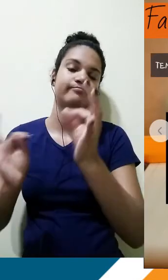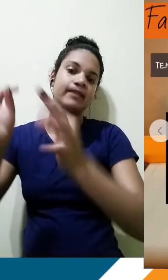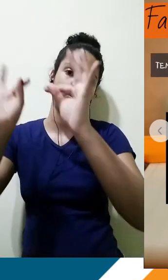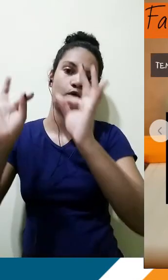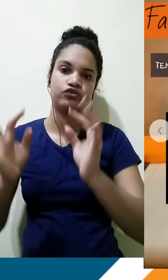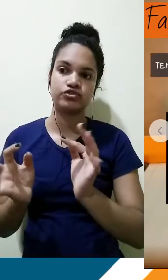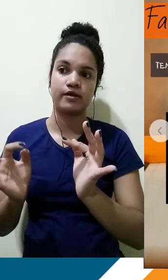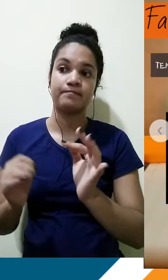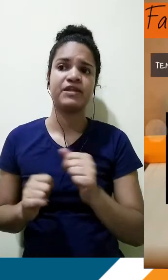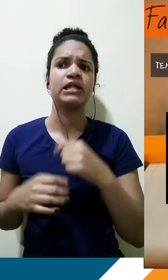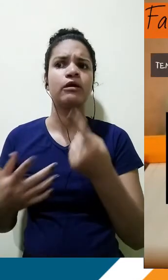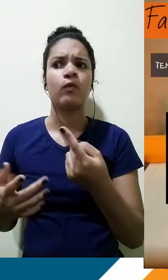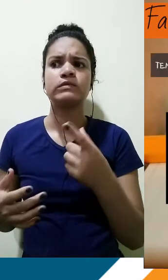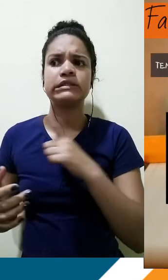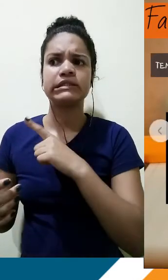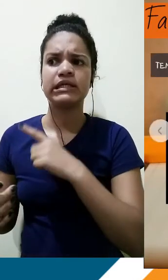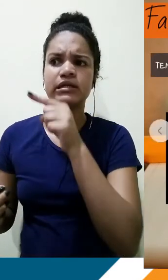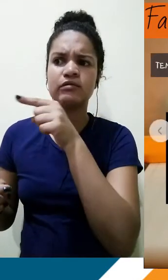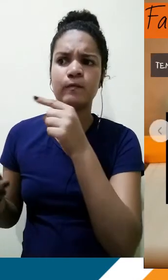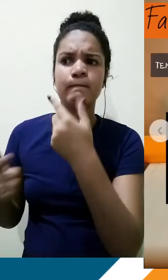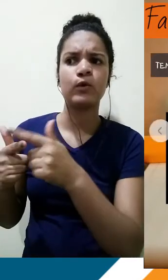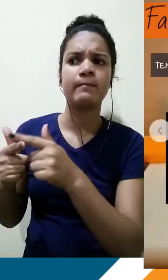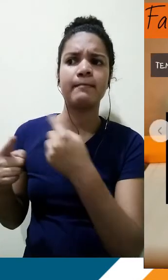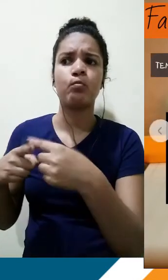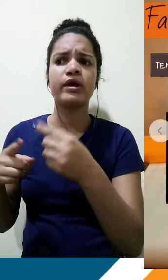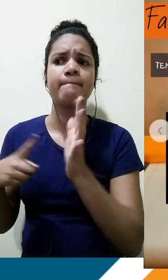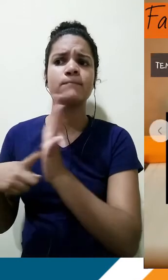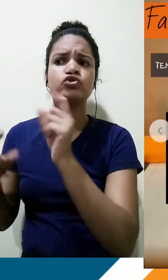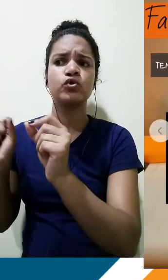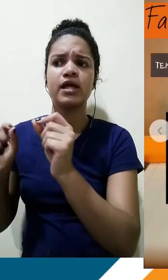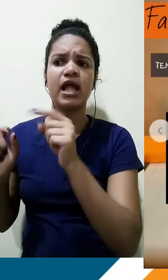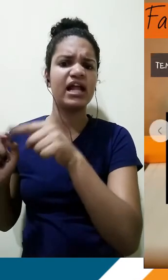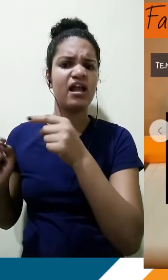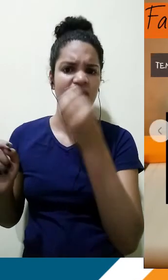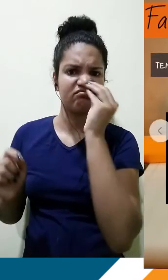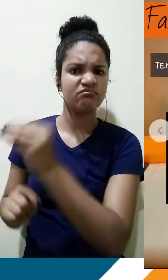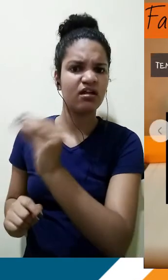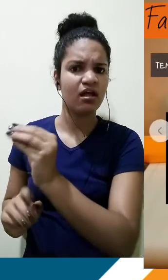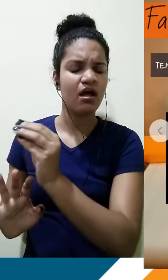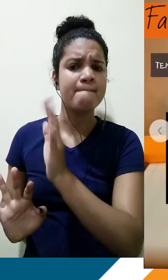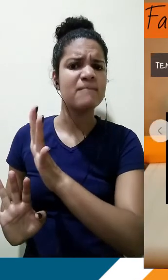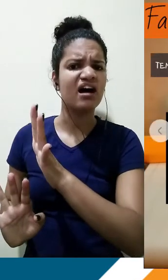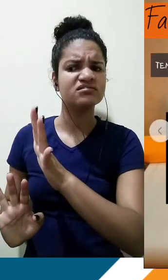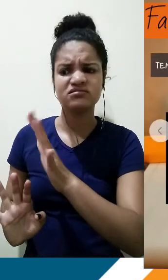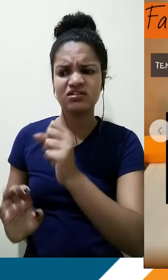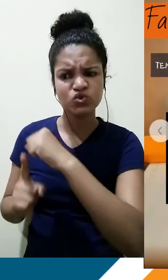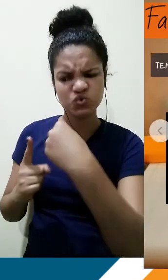tema não é esse. Então, houve um problema aqui nessa articulação da apresentação do tema. E por último, vem a